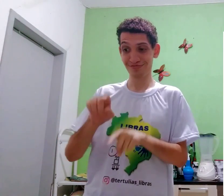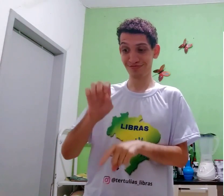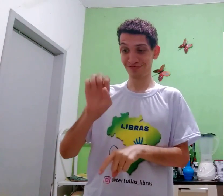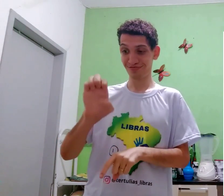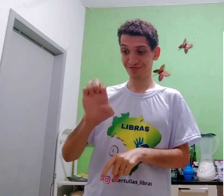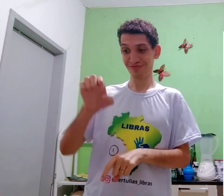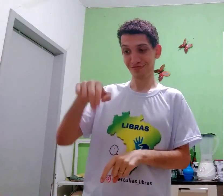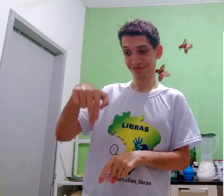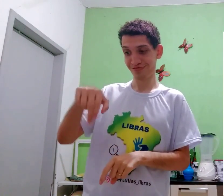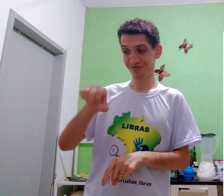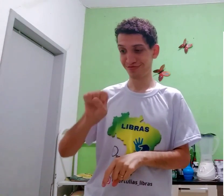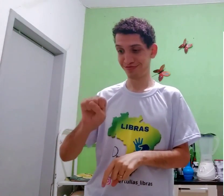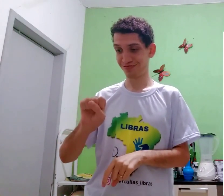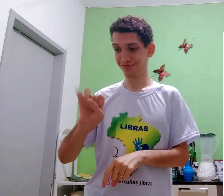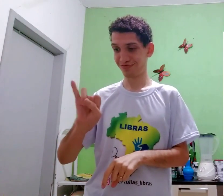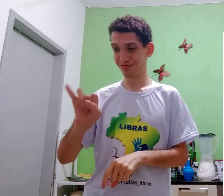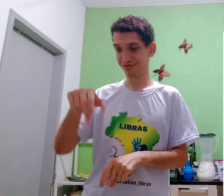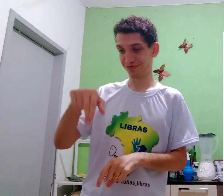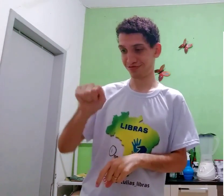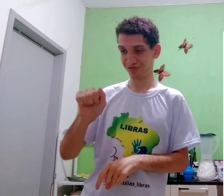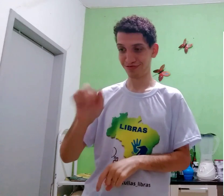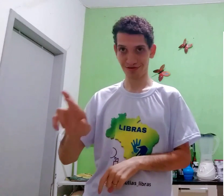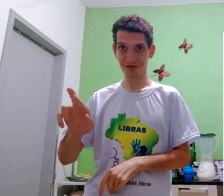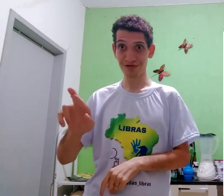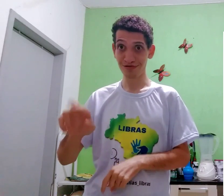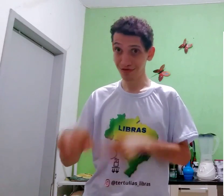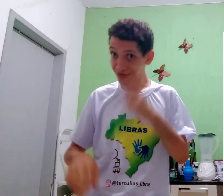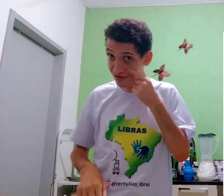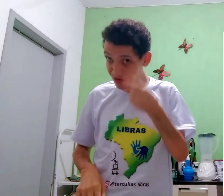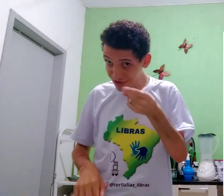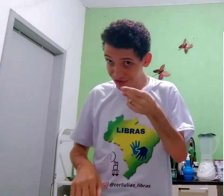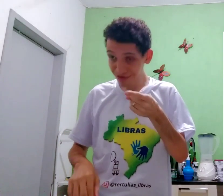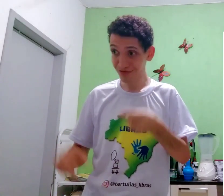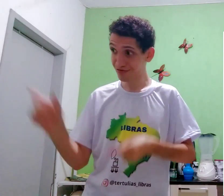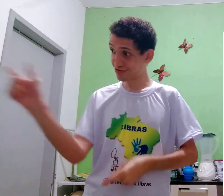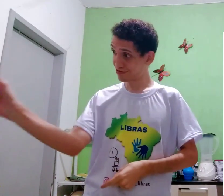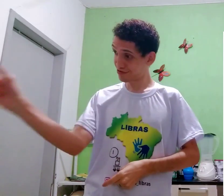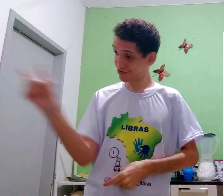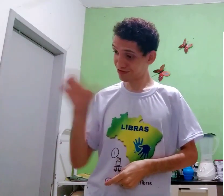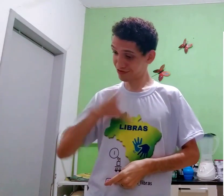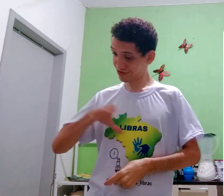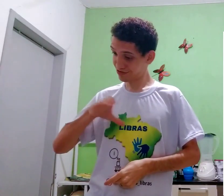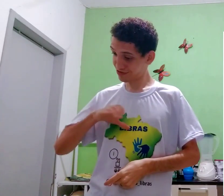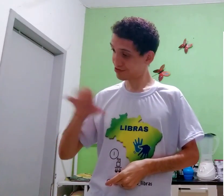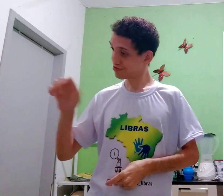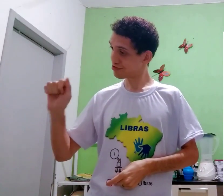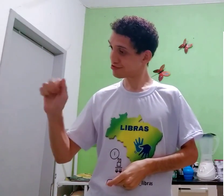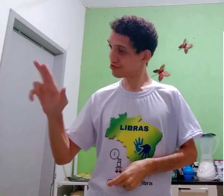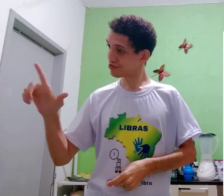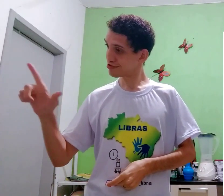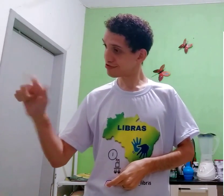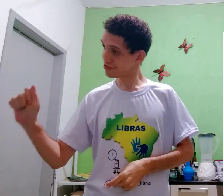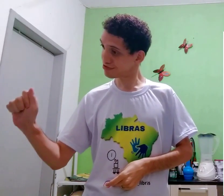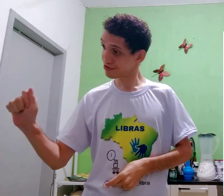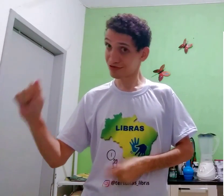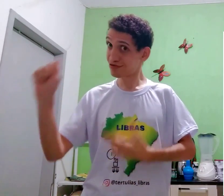Também, ou dica também, ensinar, isso, olha, palavra português,